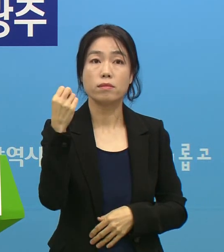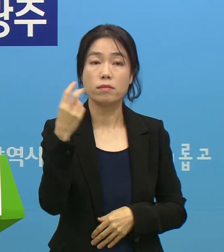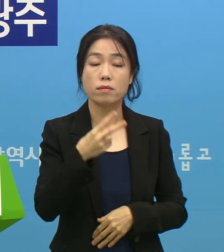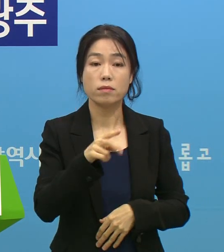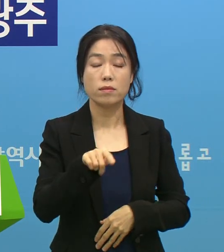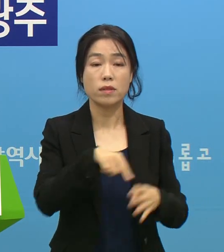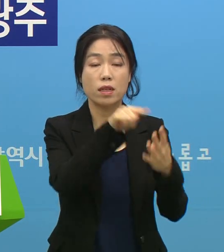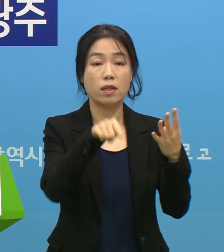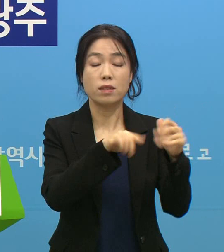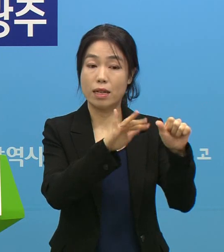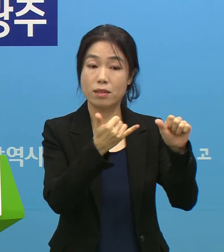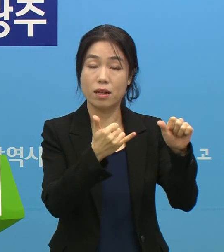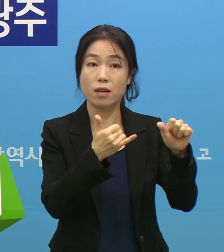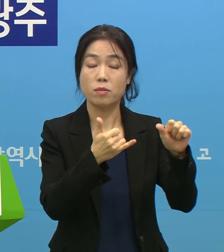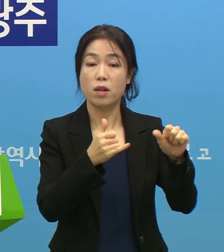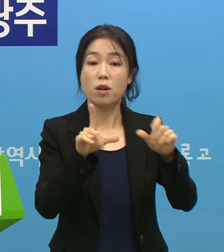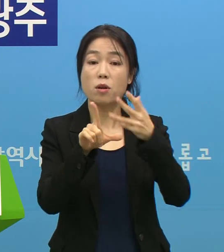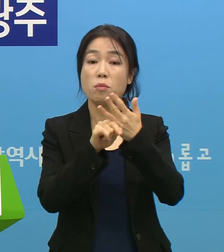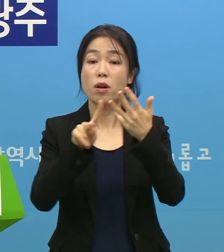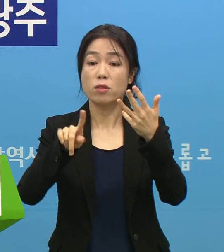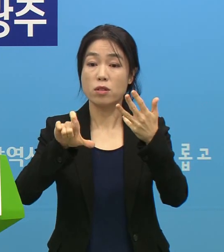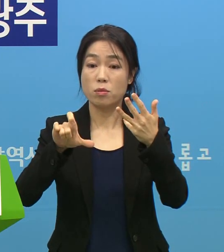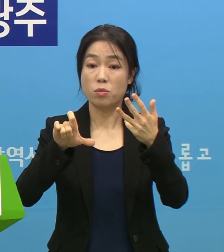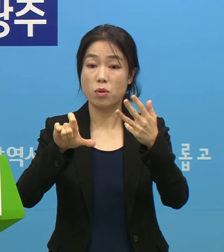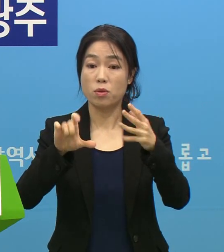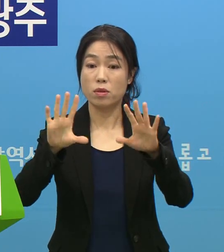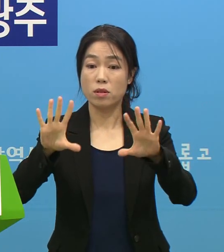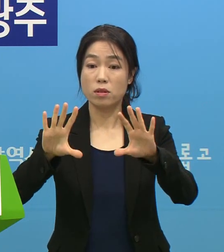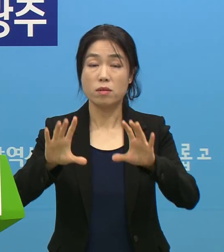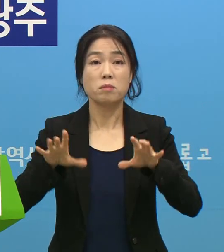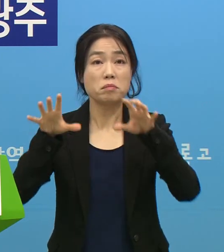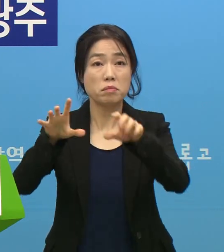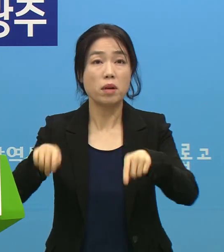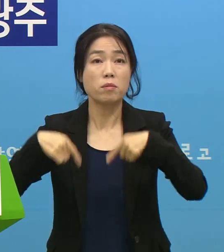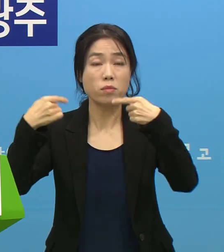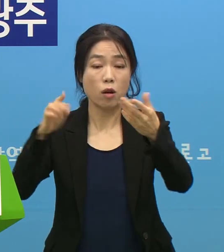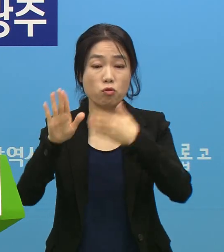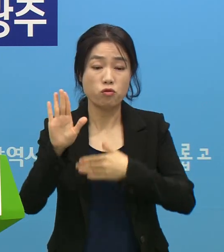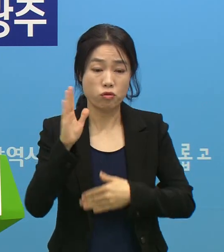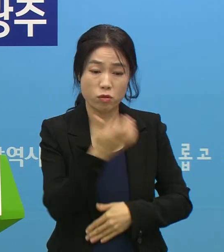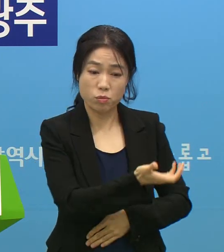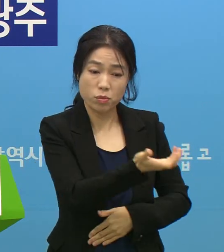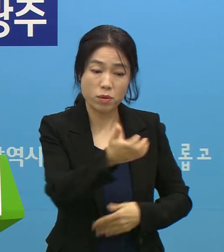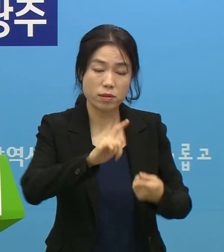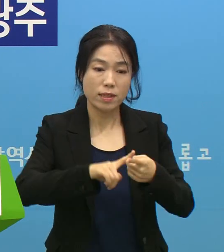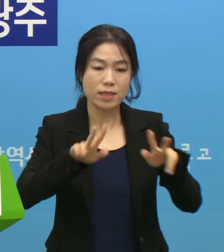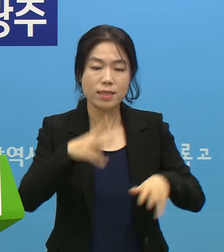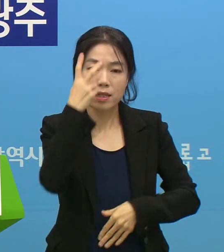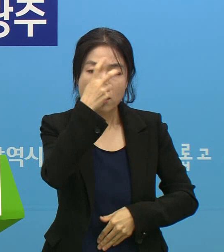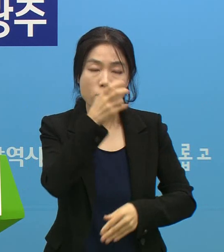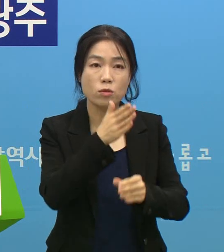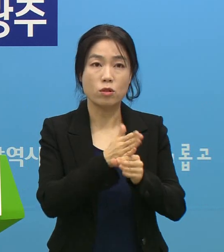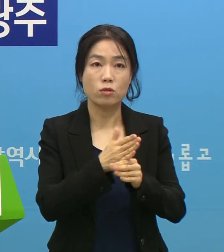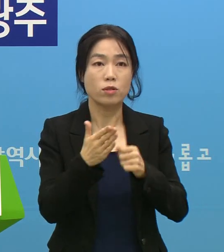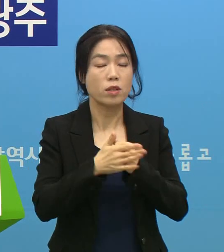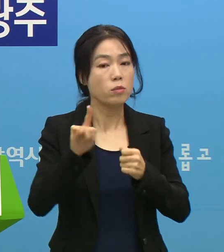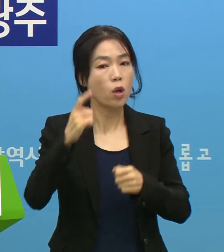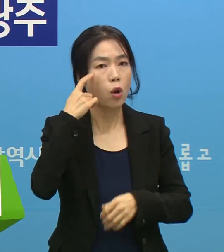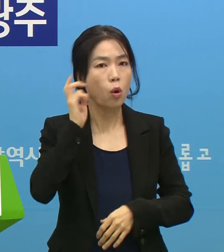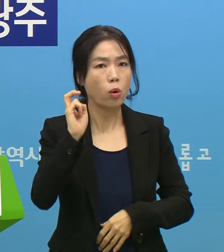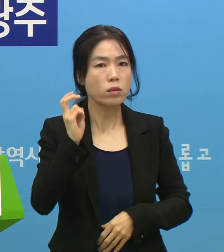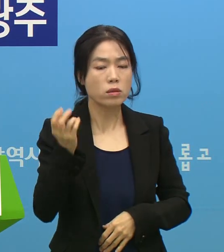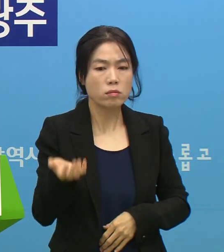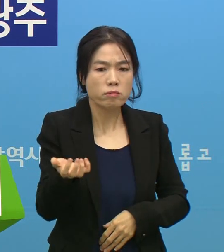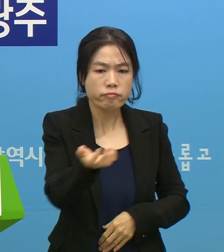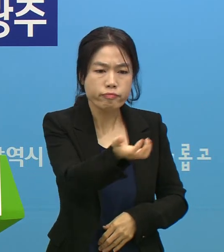이분들은 8월 15일 집회 참석 이후에 동선에 대해서는 지금 파악 중에 있습니다. 그래서 혹시 동선이